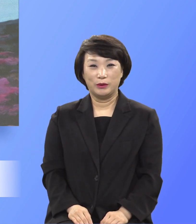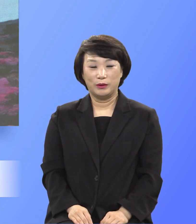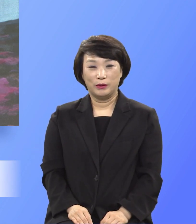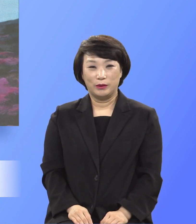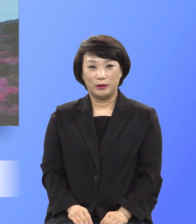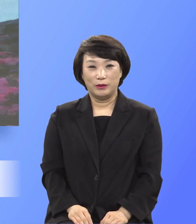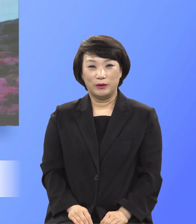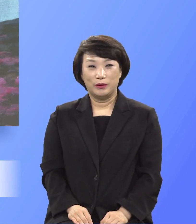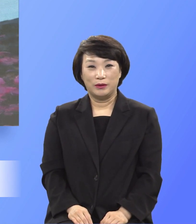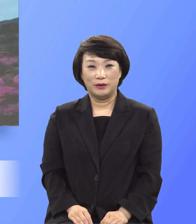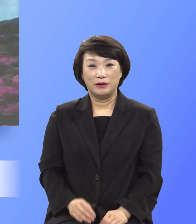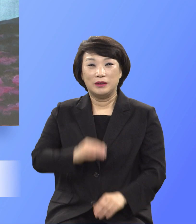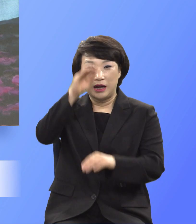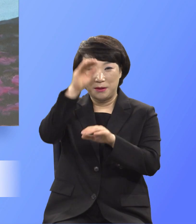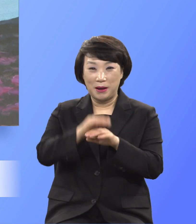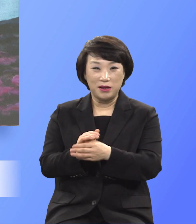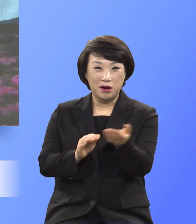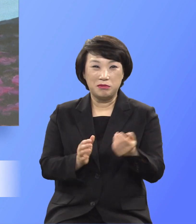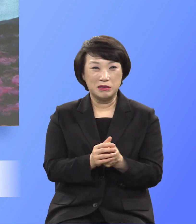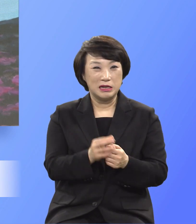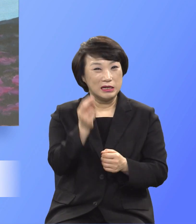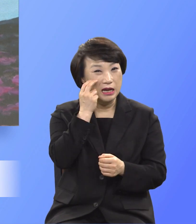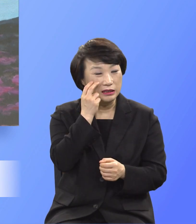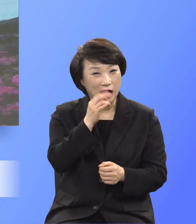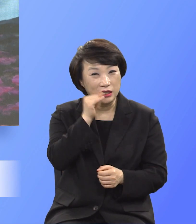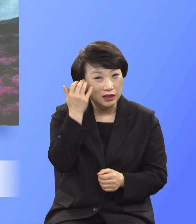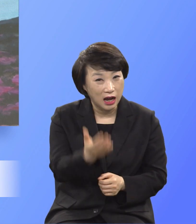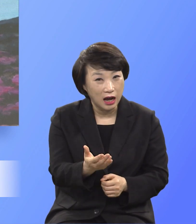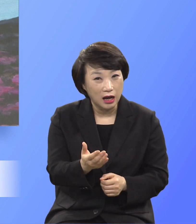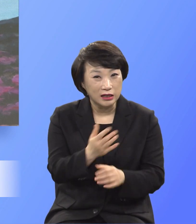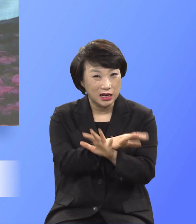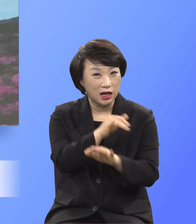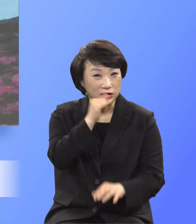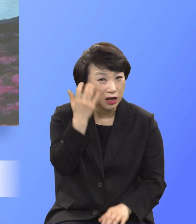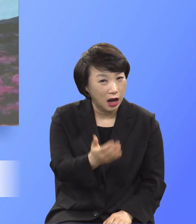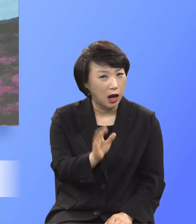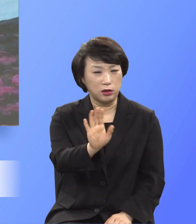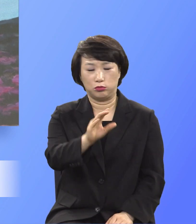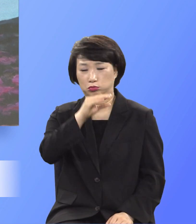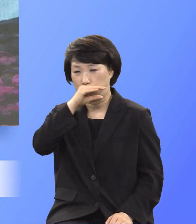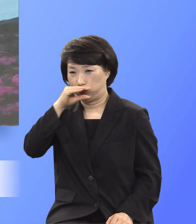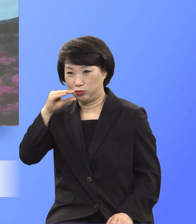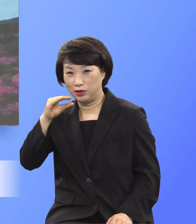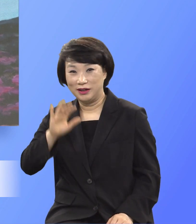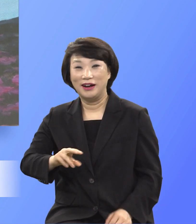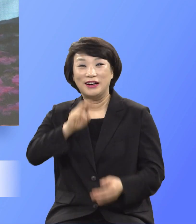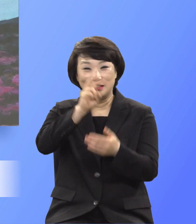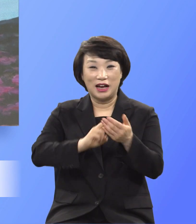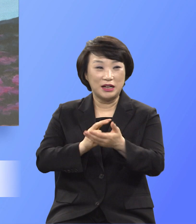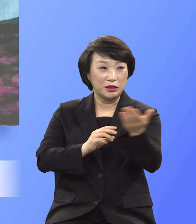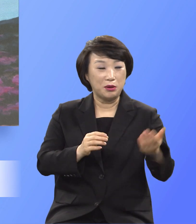예배가 장난기가 있을 수가 있습니까? 엄숙하지 찬양에 장난기가 있습니까?